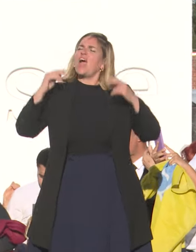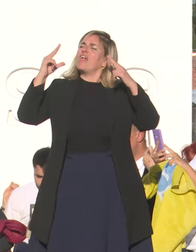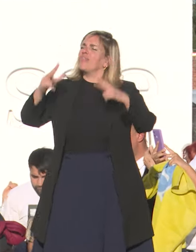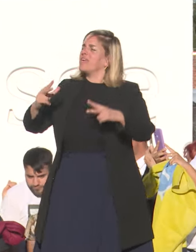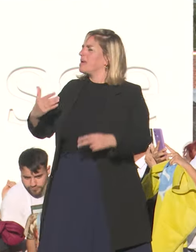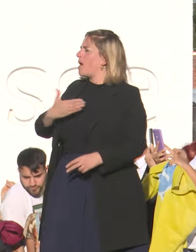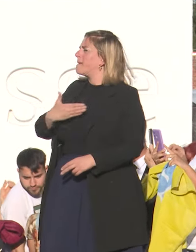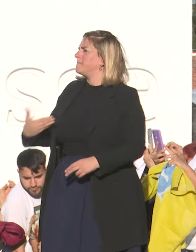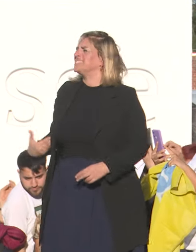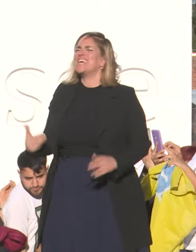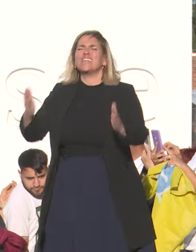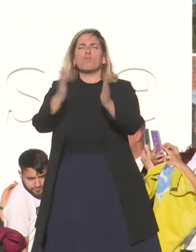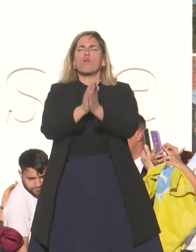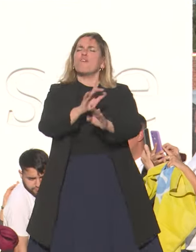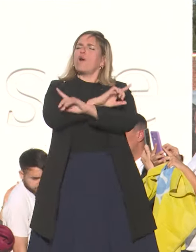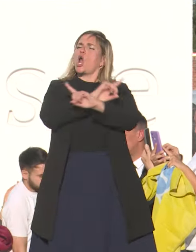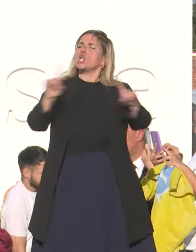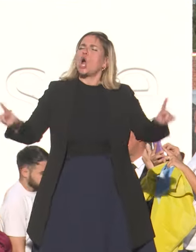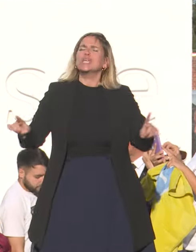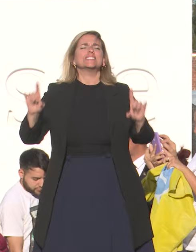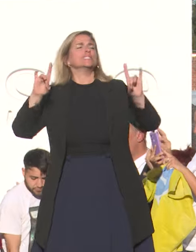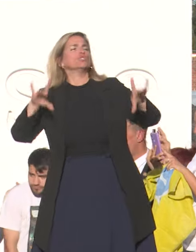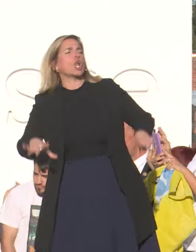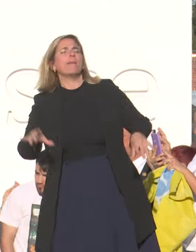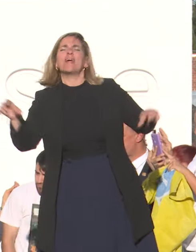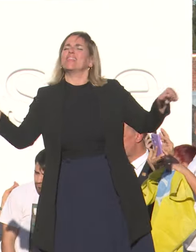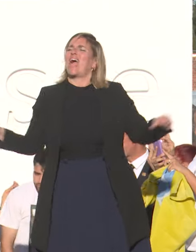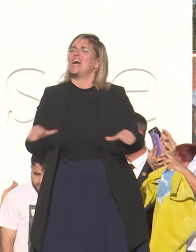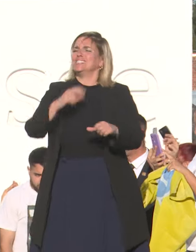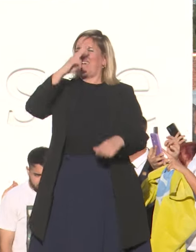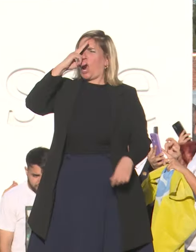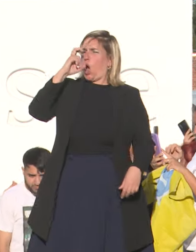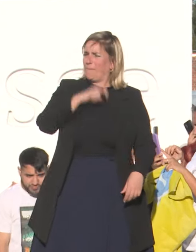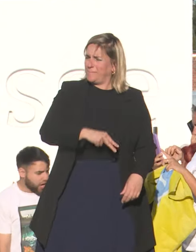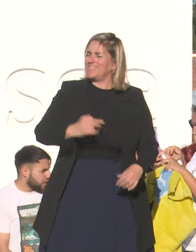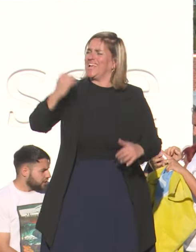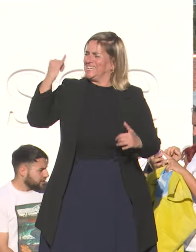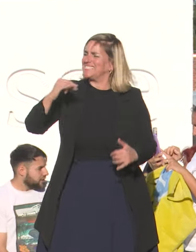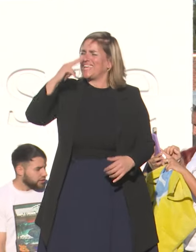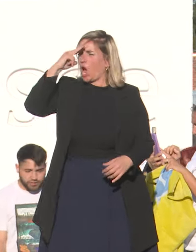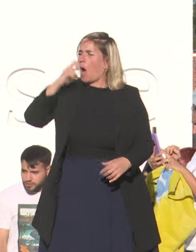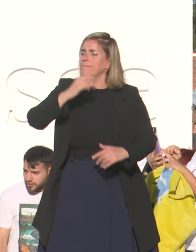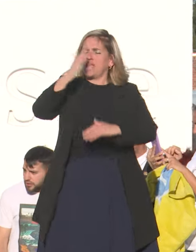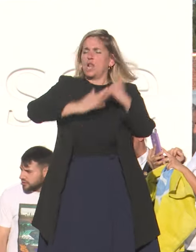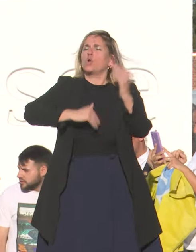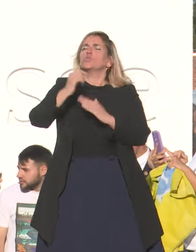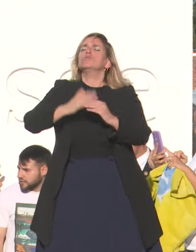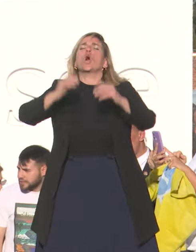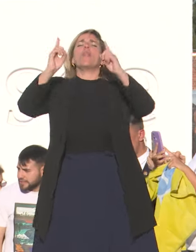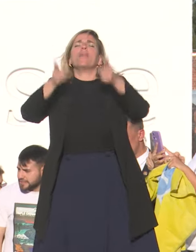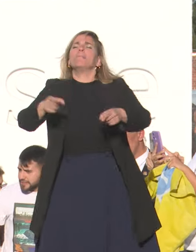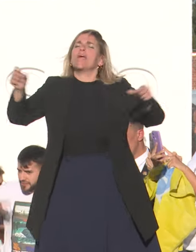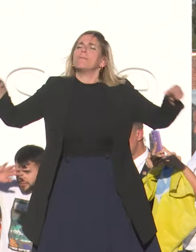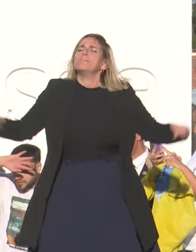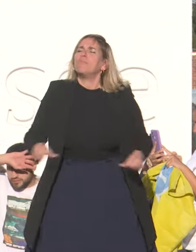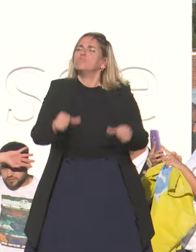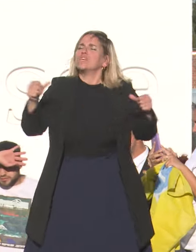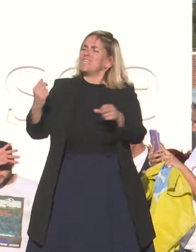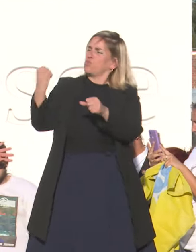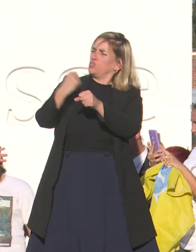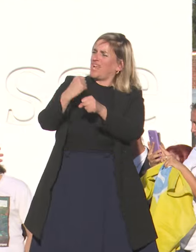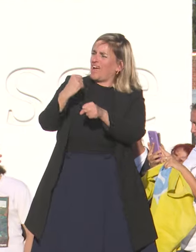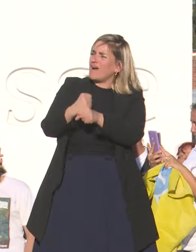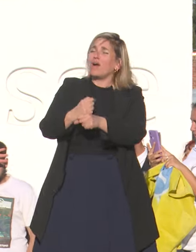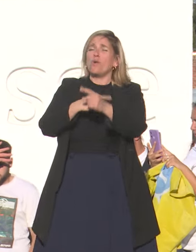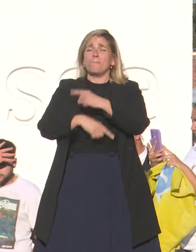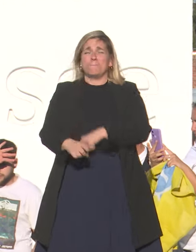dijimos, no sólo vamos a realizar el hospital, sino que también vamos a hacer una intervención